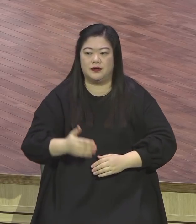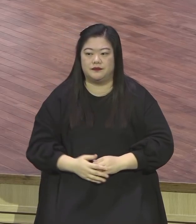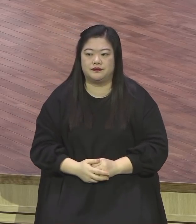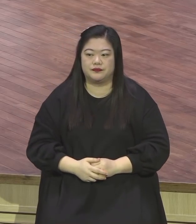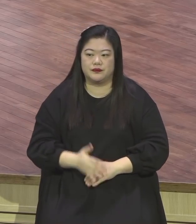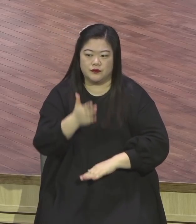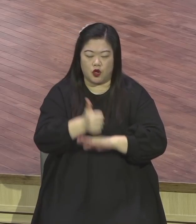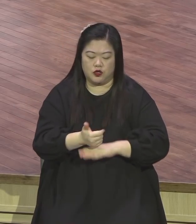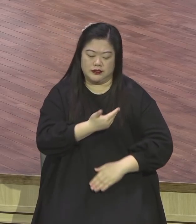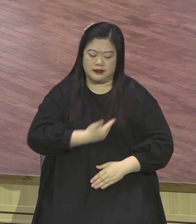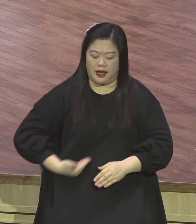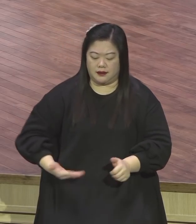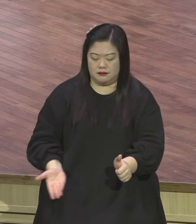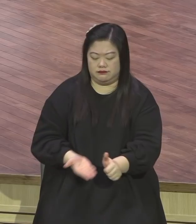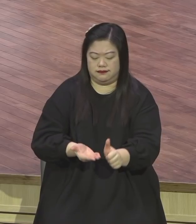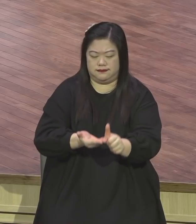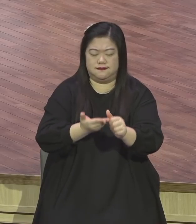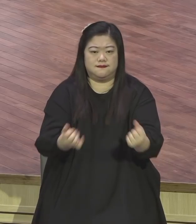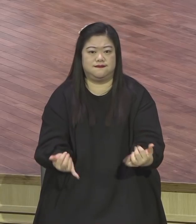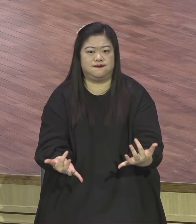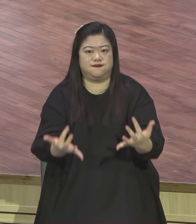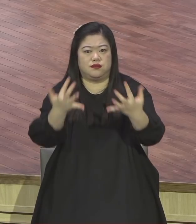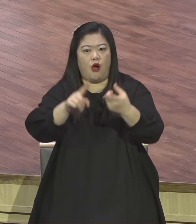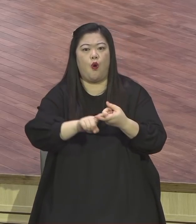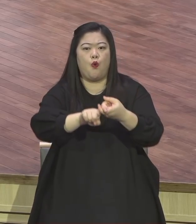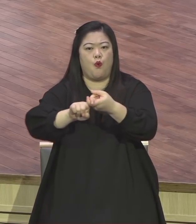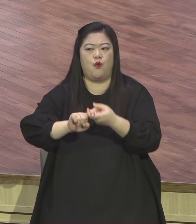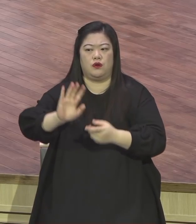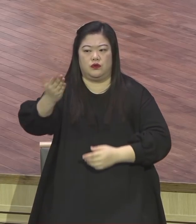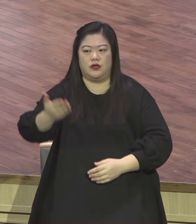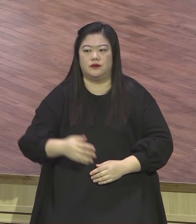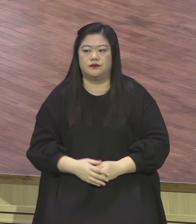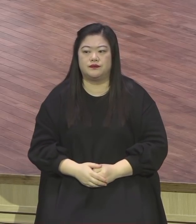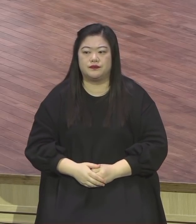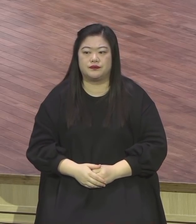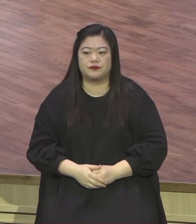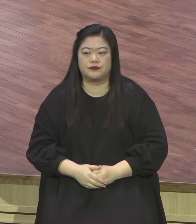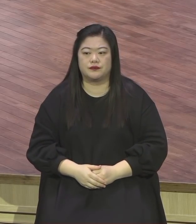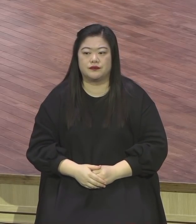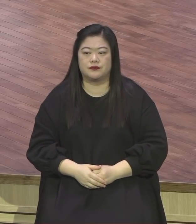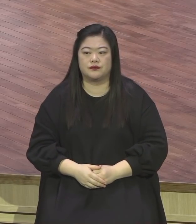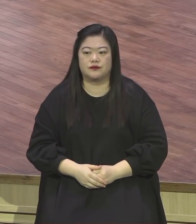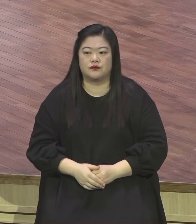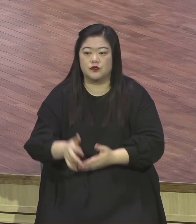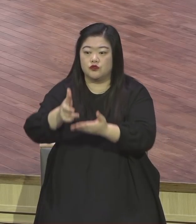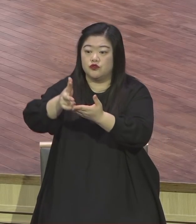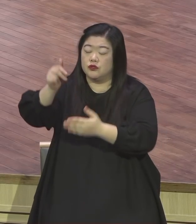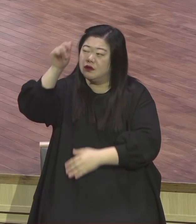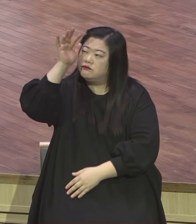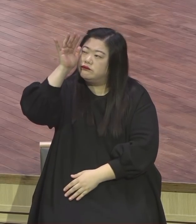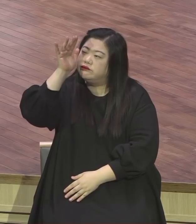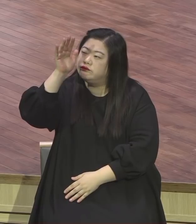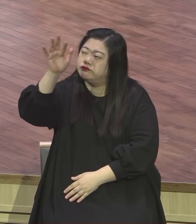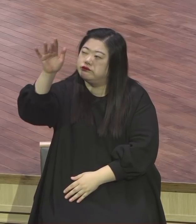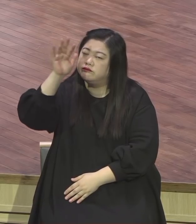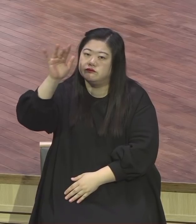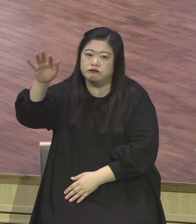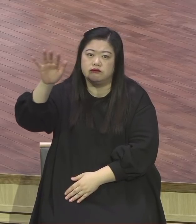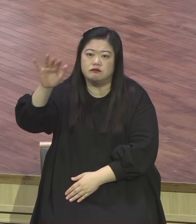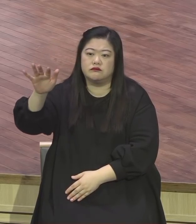가난한 신명 다 주를 위해 주만 바라보니까 그래서 세상 살면서